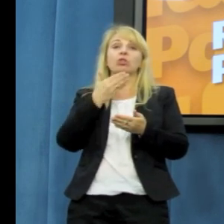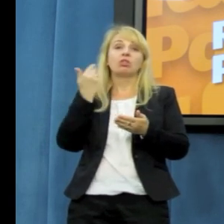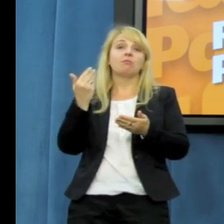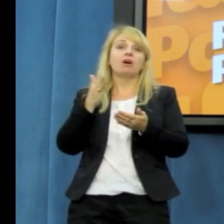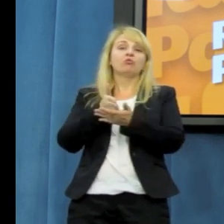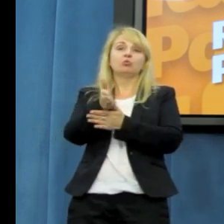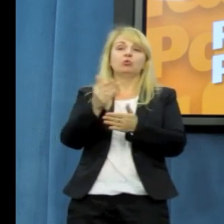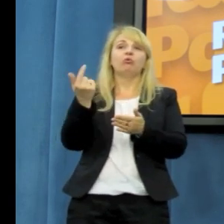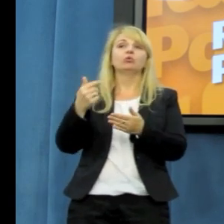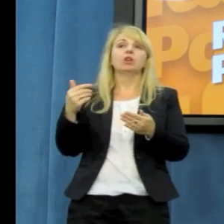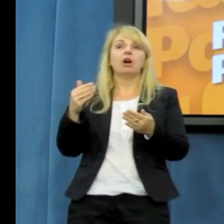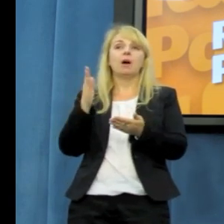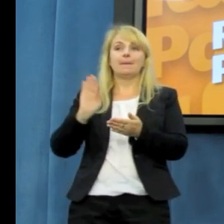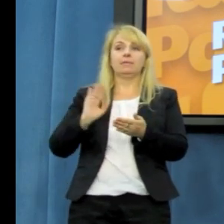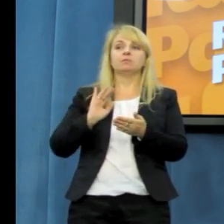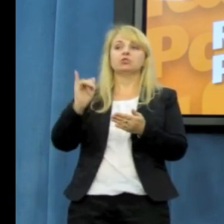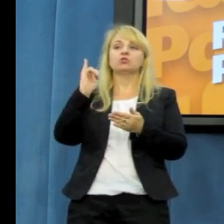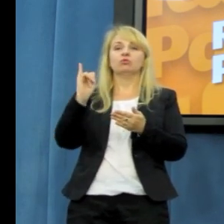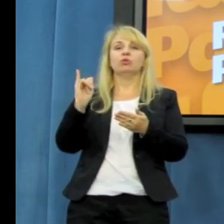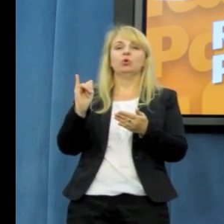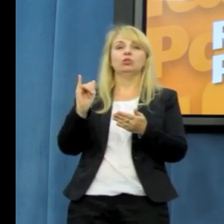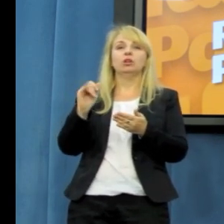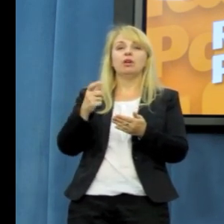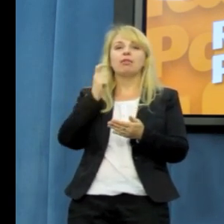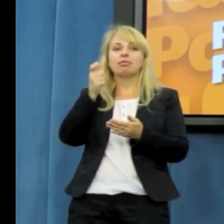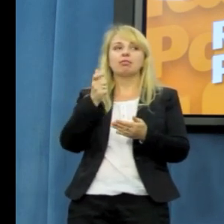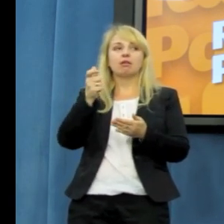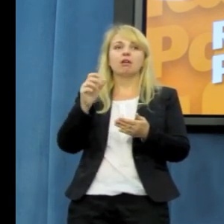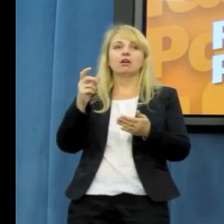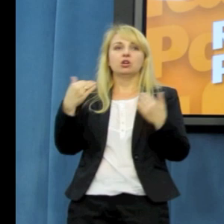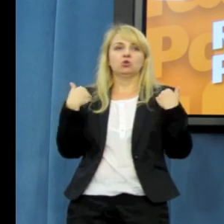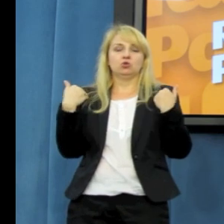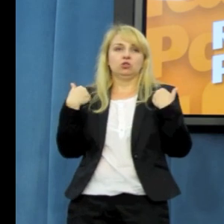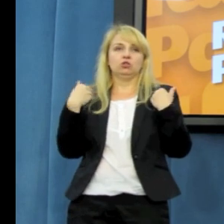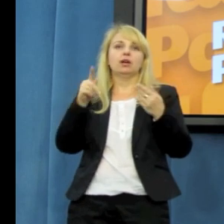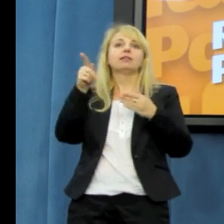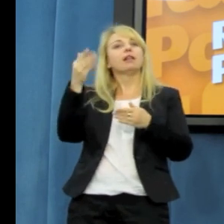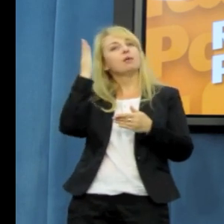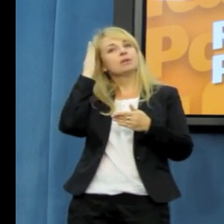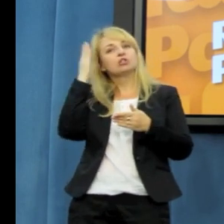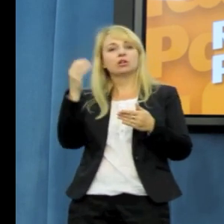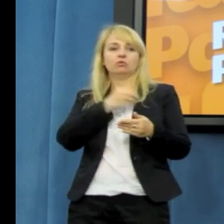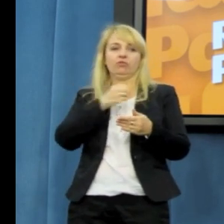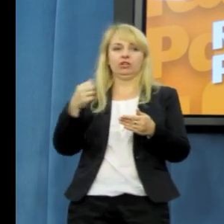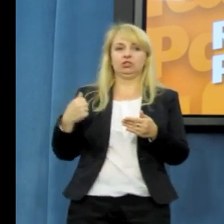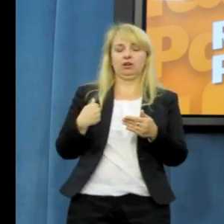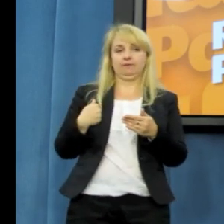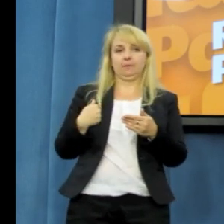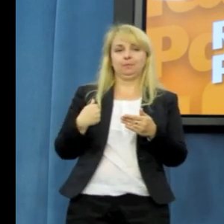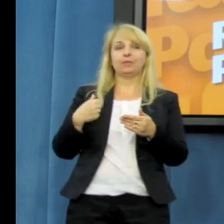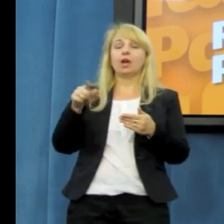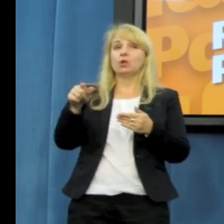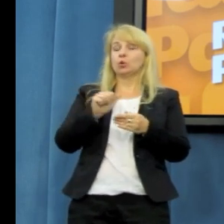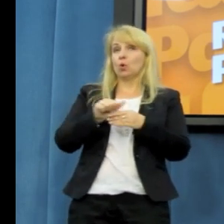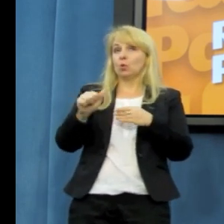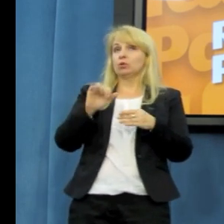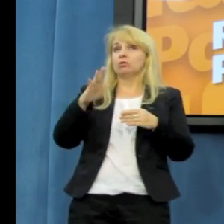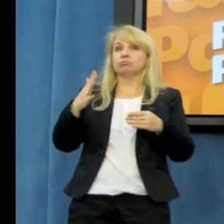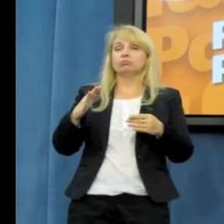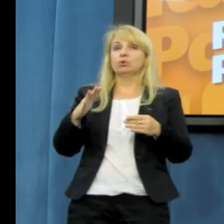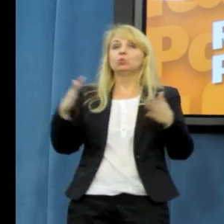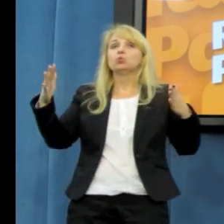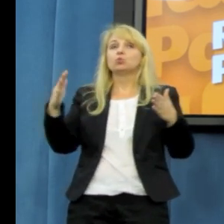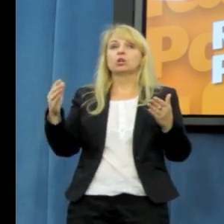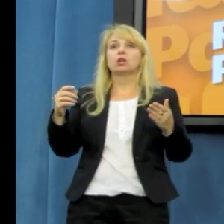Oczywiście to były też wielkie nieprawidłowości, wielkie wydarzenia takie, które budziły emocje